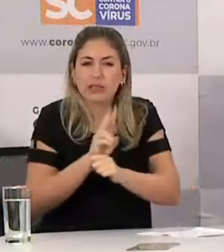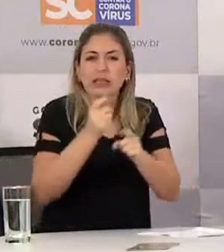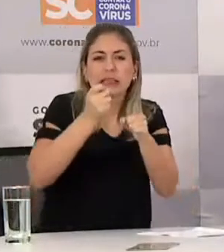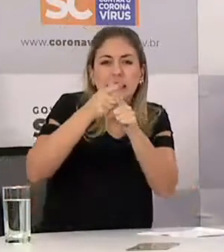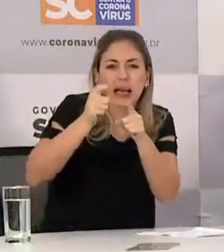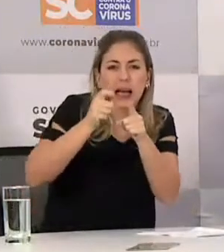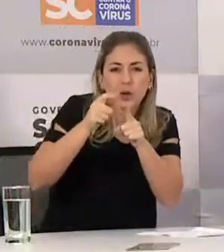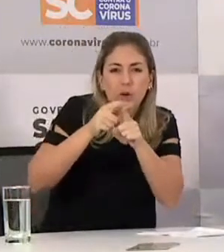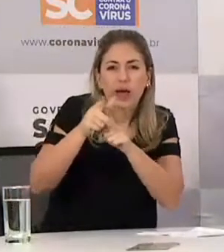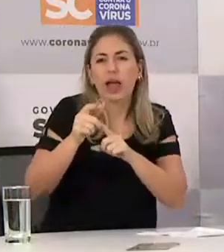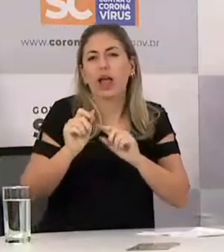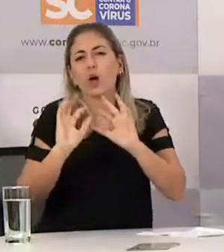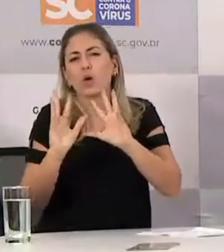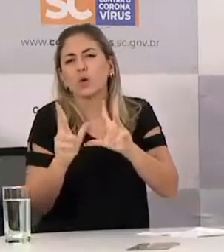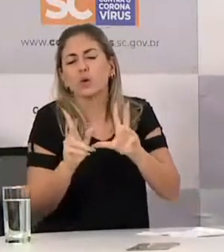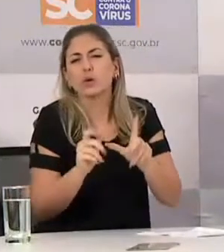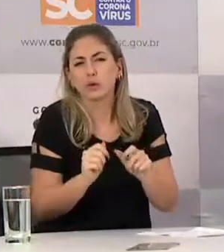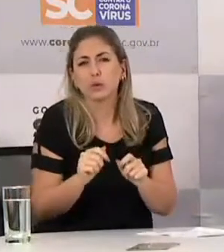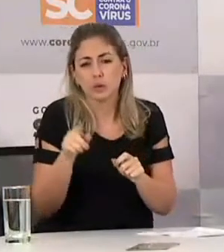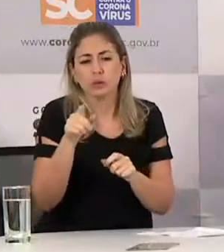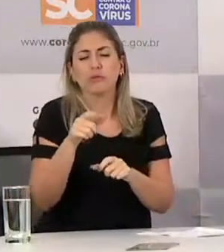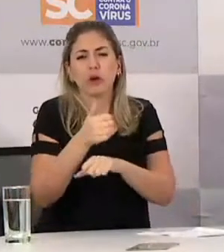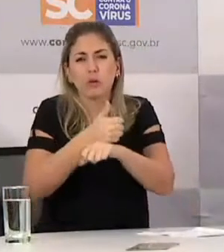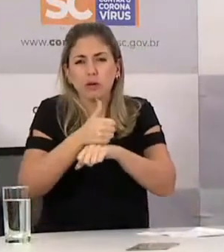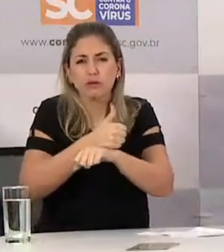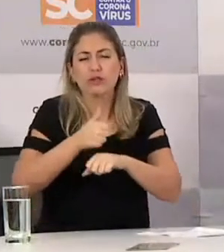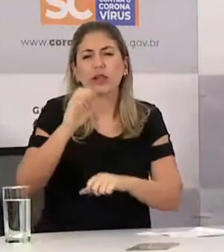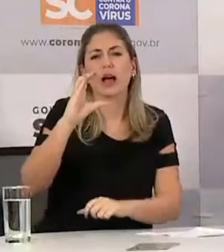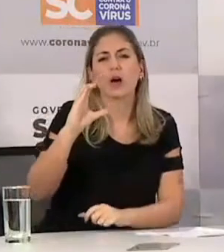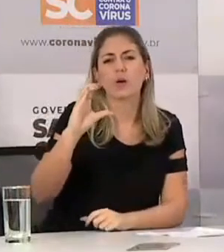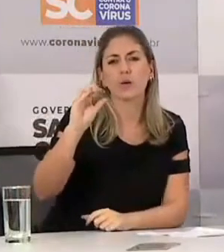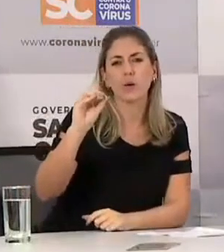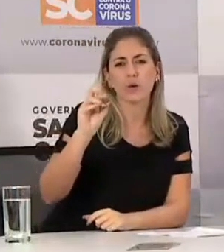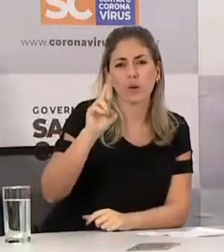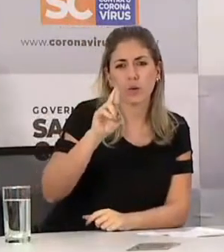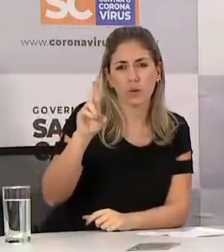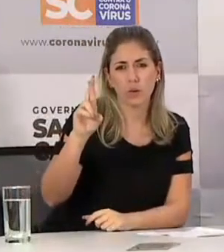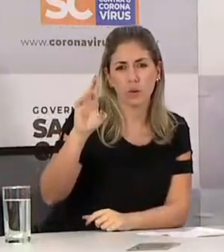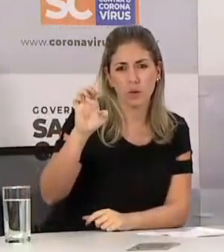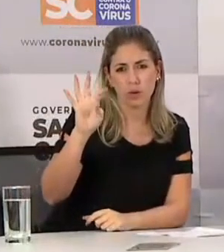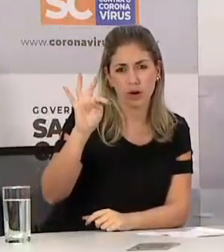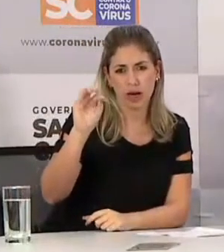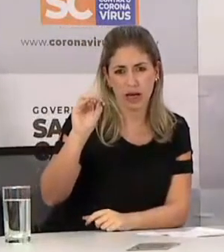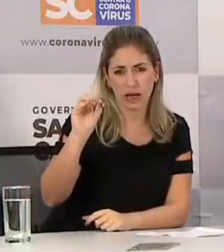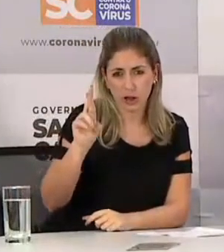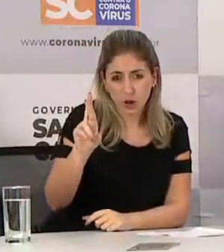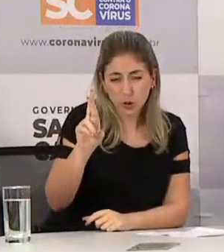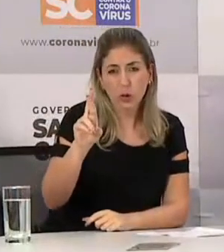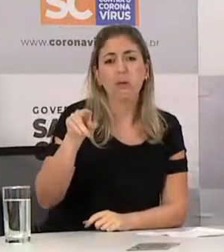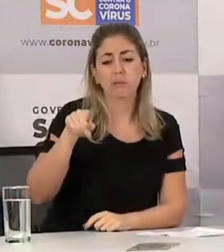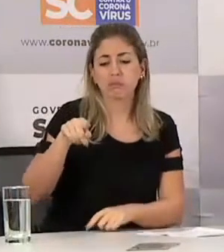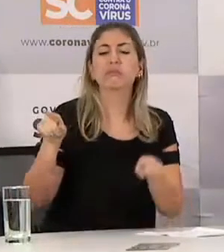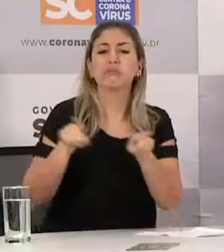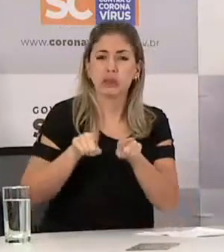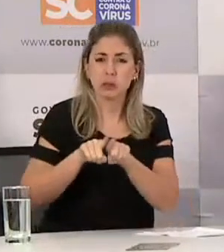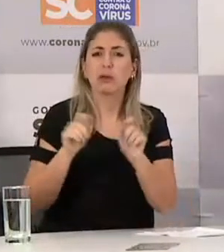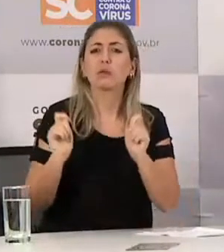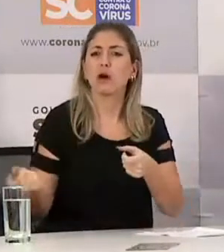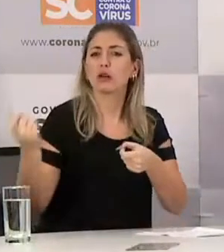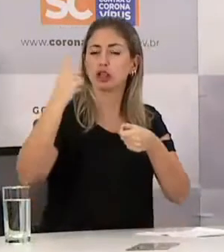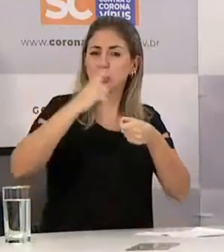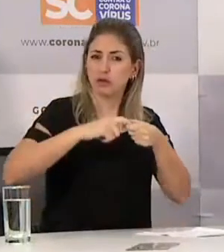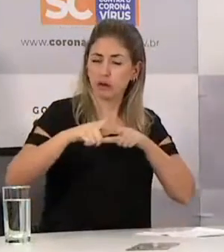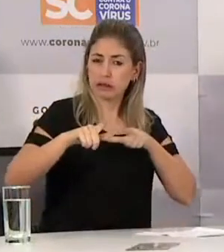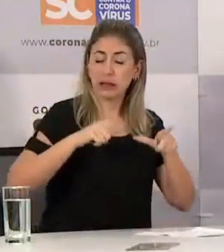o seu serviço desde que o atendimento seja individual, por agendamento e que o estabelecimento